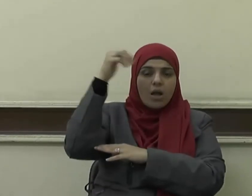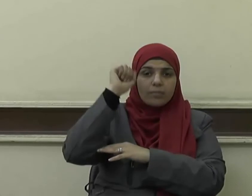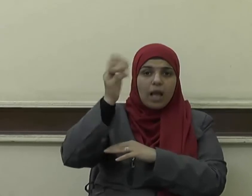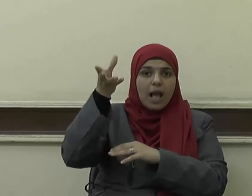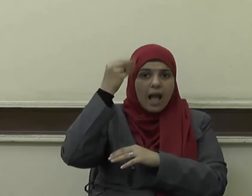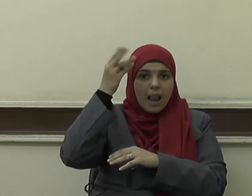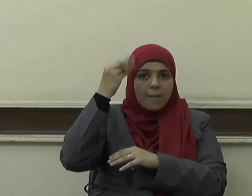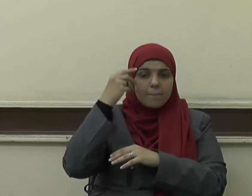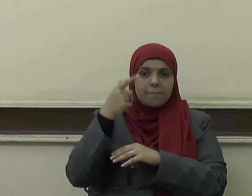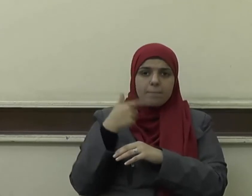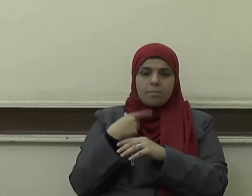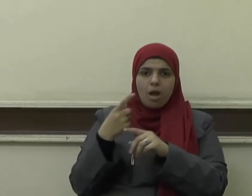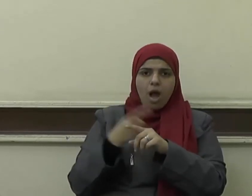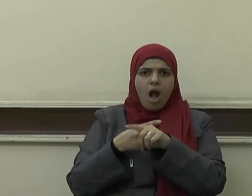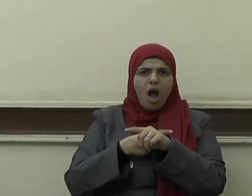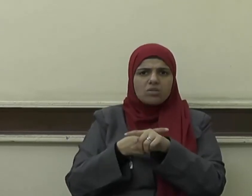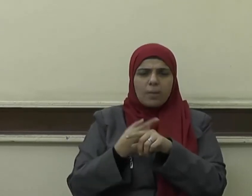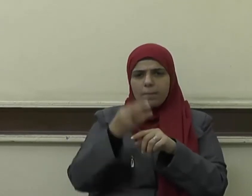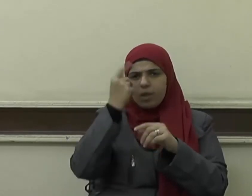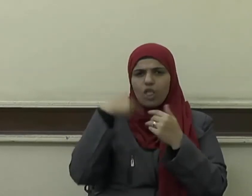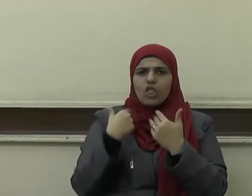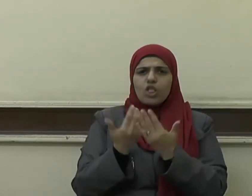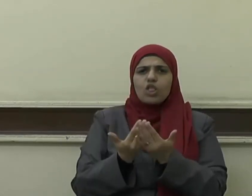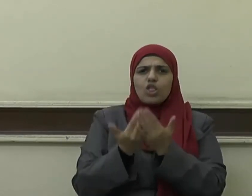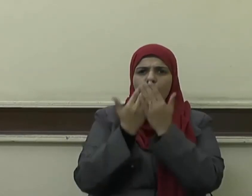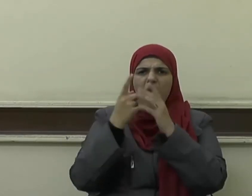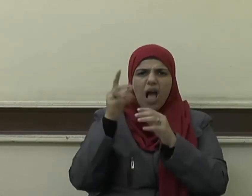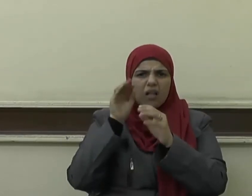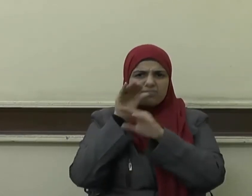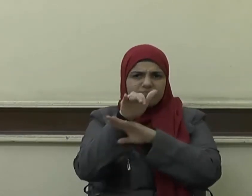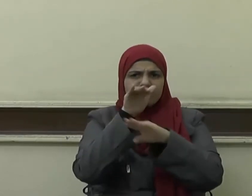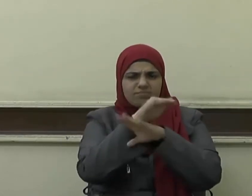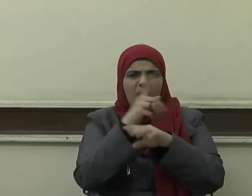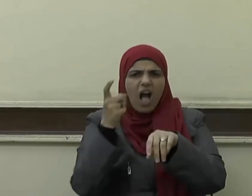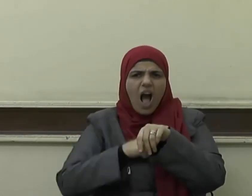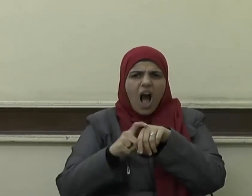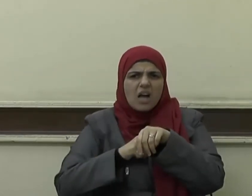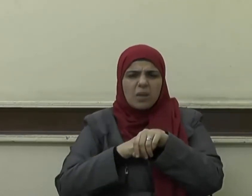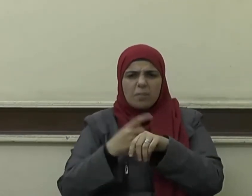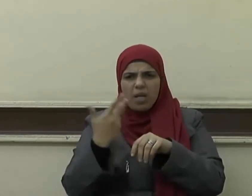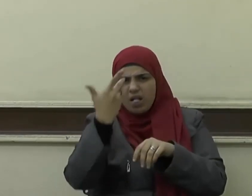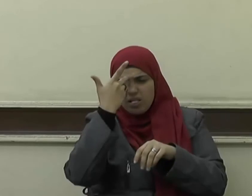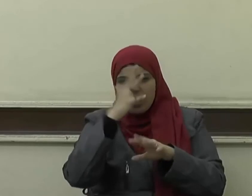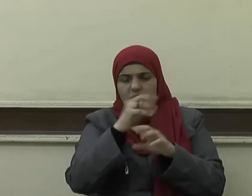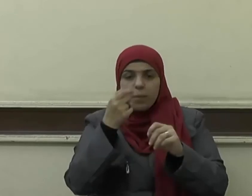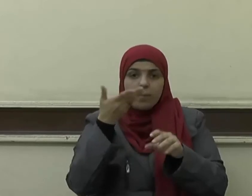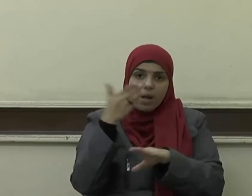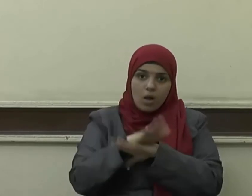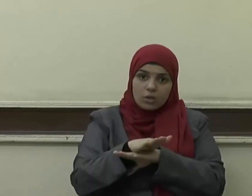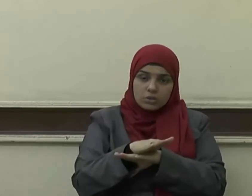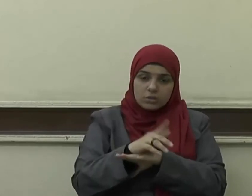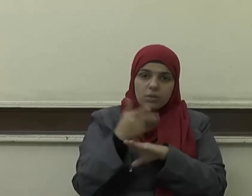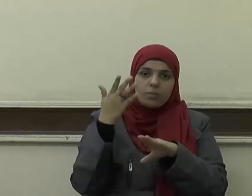يغضب لعصبة أو يدعو إلى عصبة أو ينصر عصبة فقتل